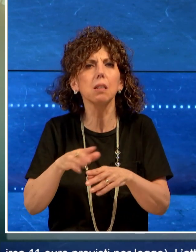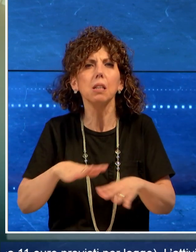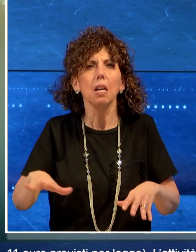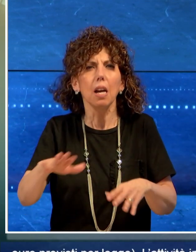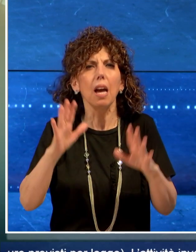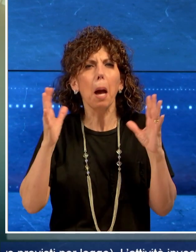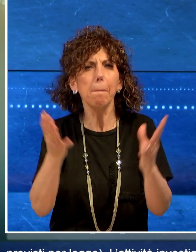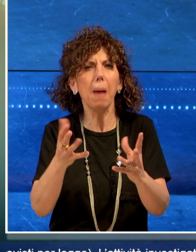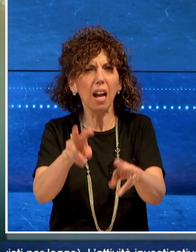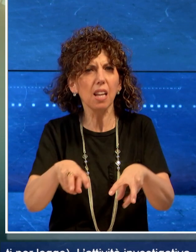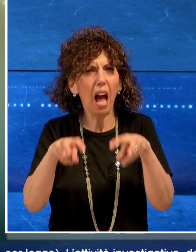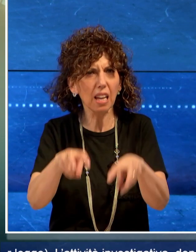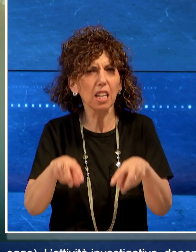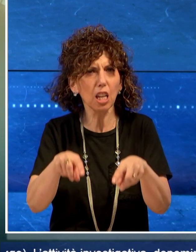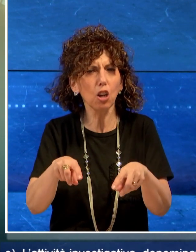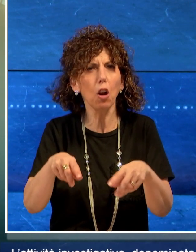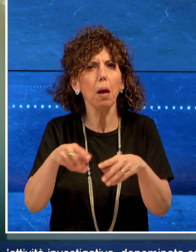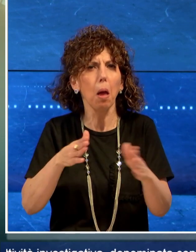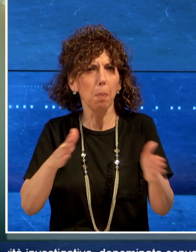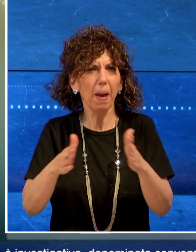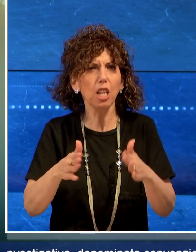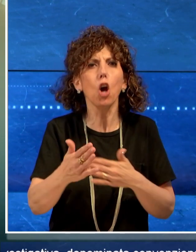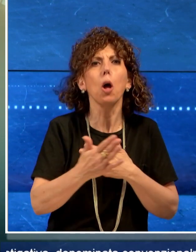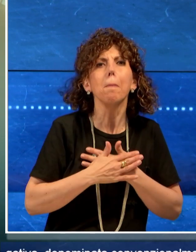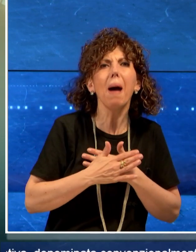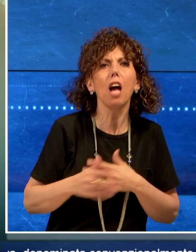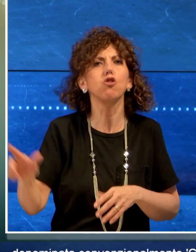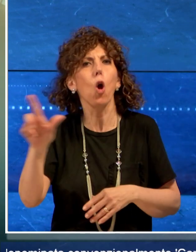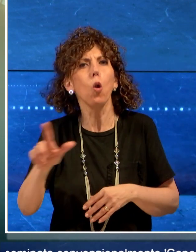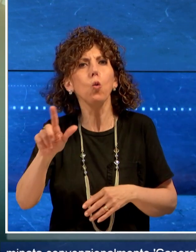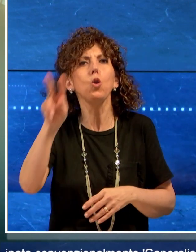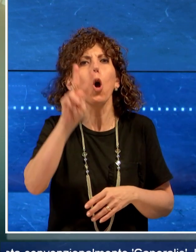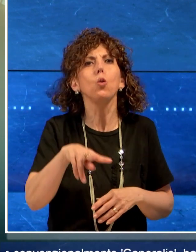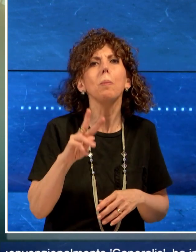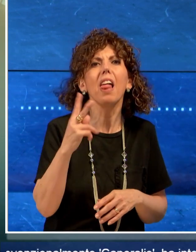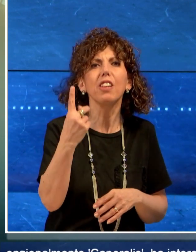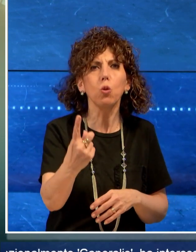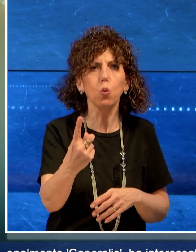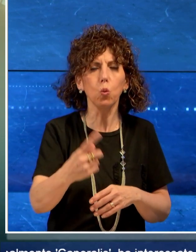campagna agricola nel periodo maggio-luglio 2021.